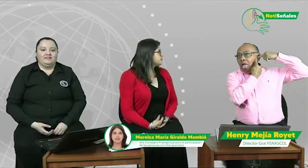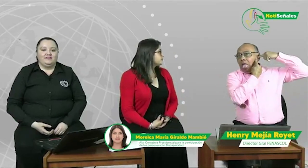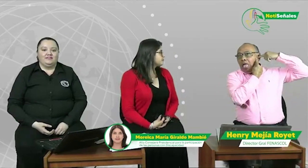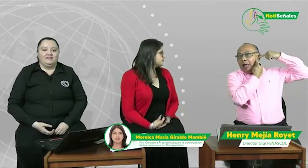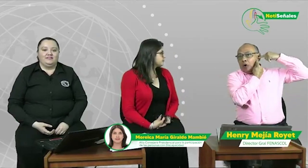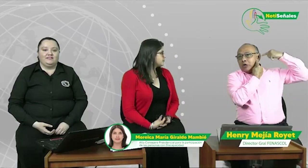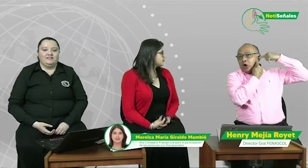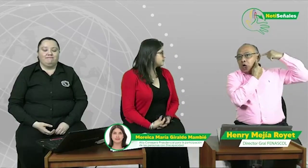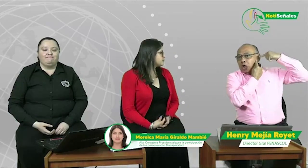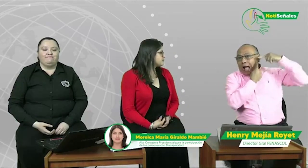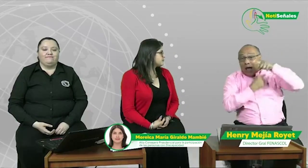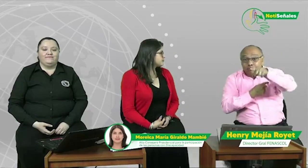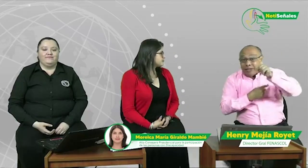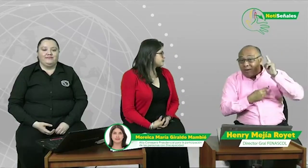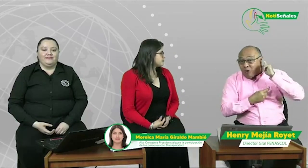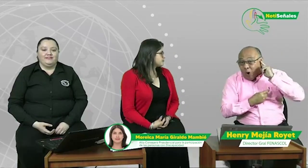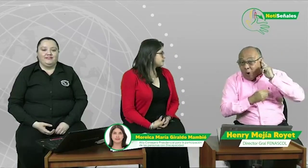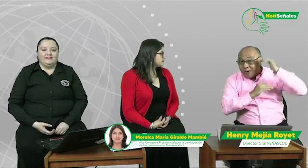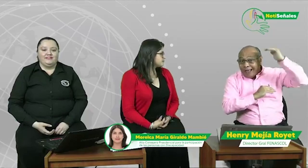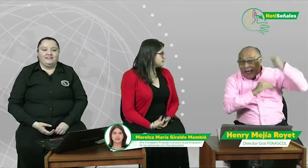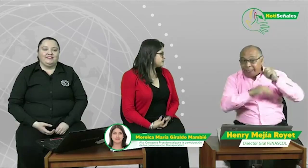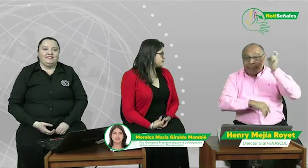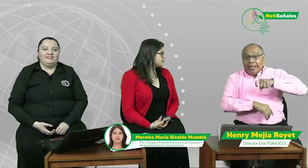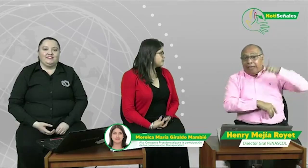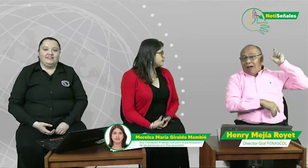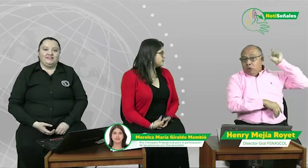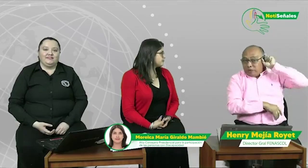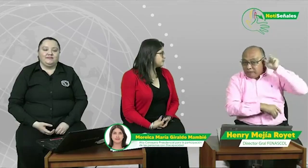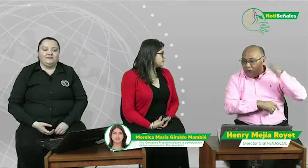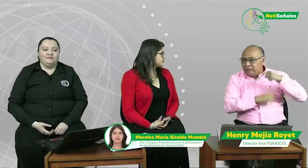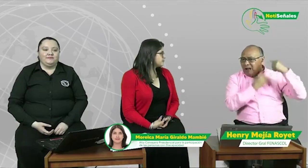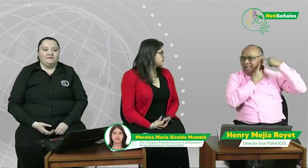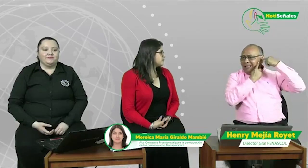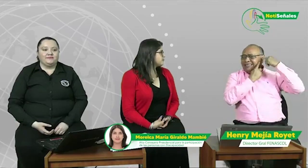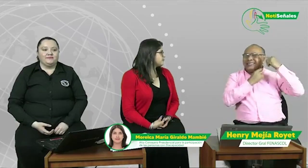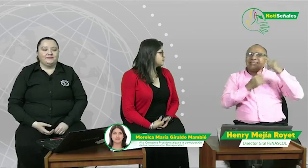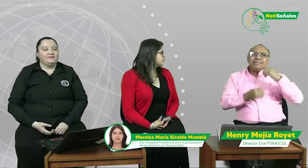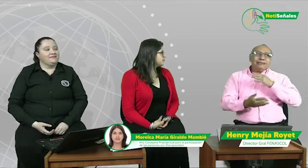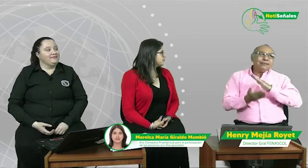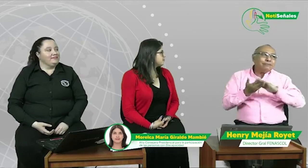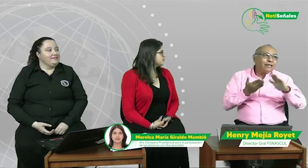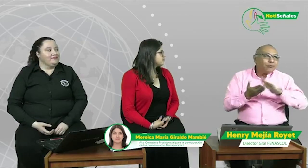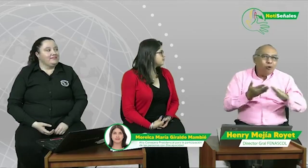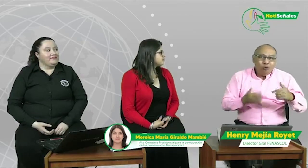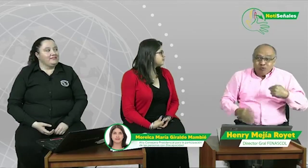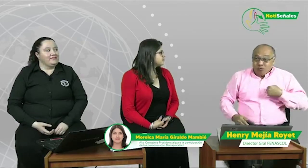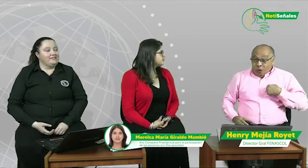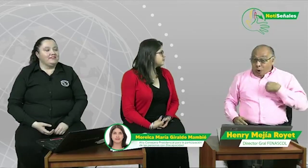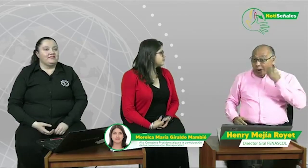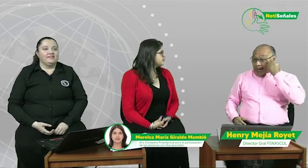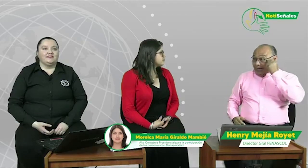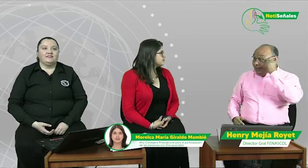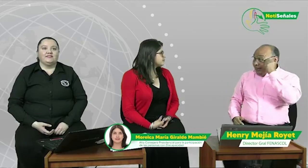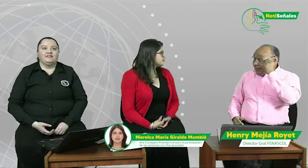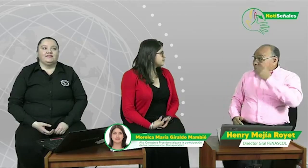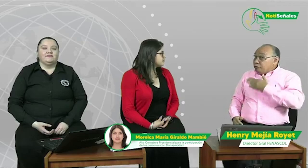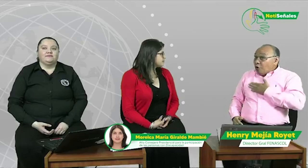la recibimos vimos que estaba enfocada en la parte auditiva. Entonces, que si usted tiene esta pérdida, póngase el audífono,